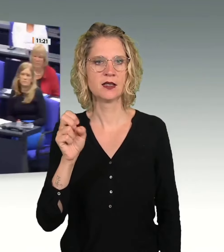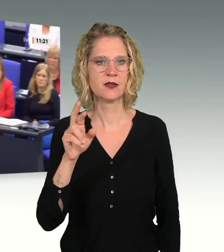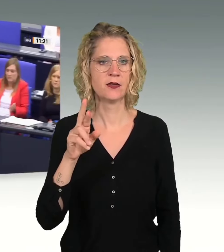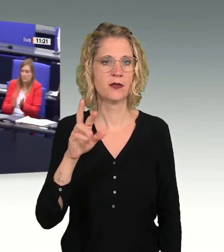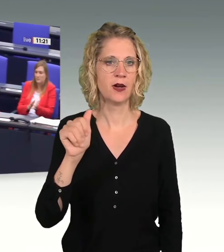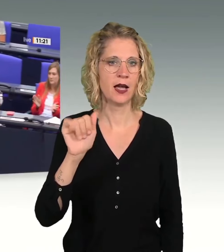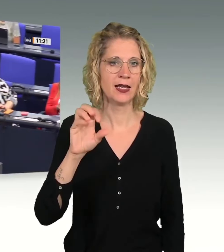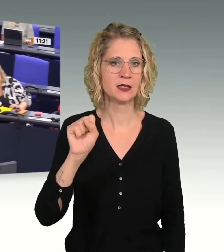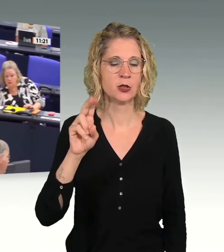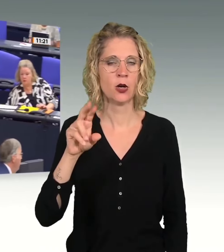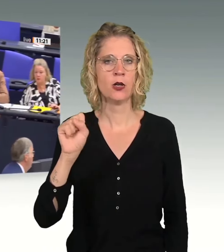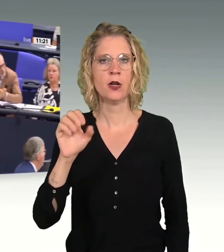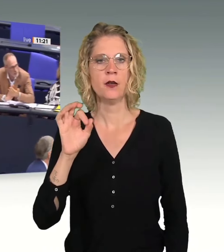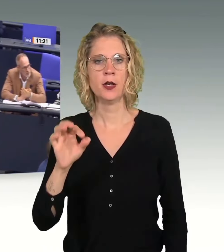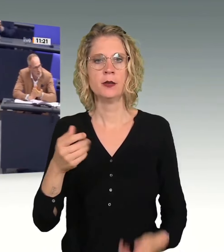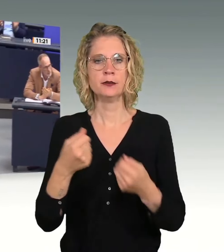90 Die Grünen.